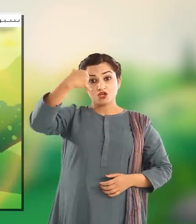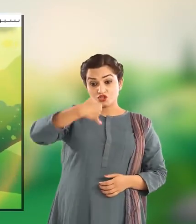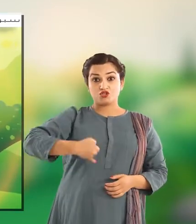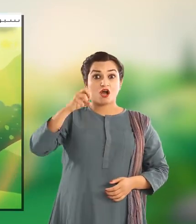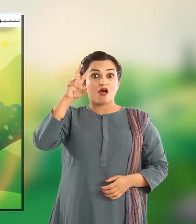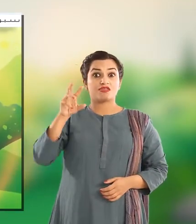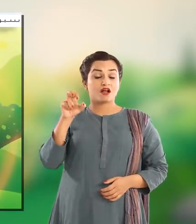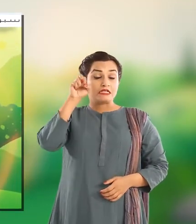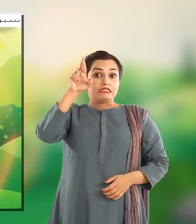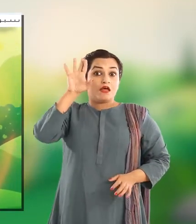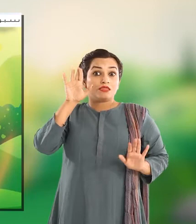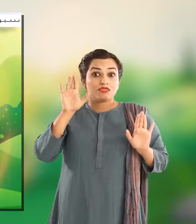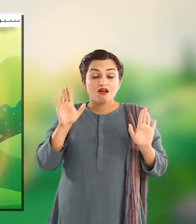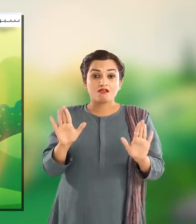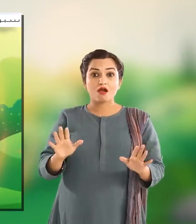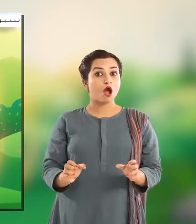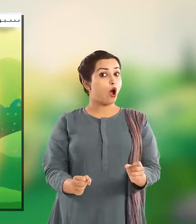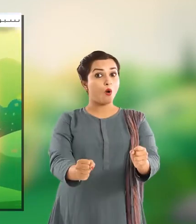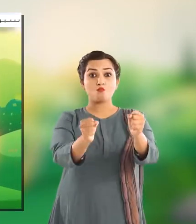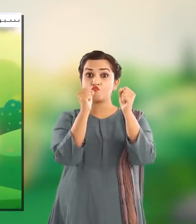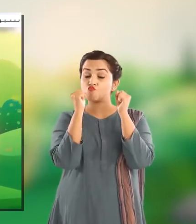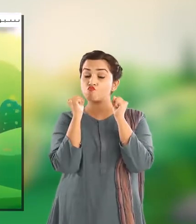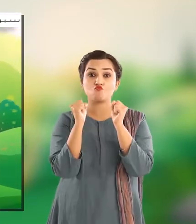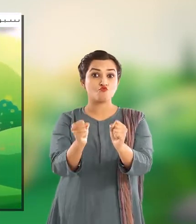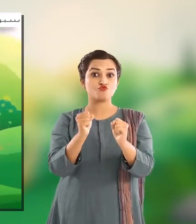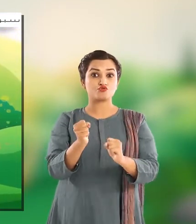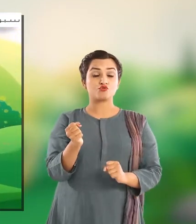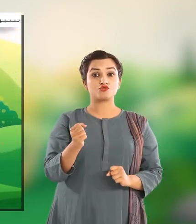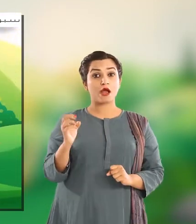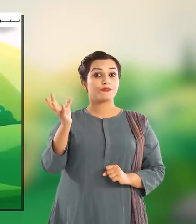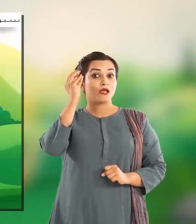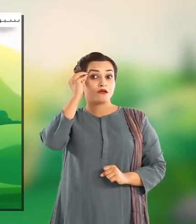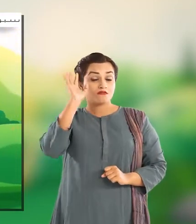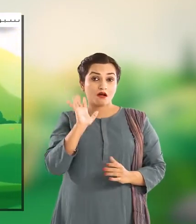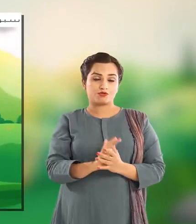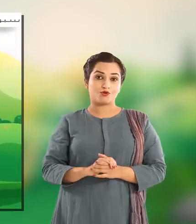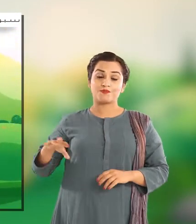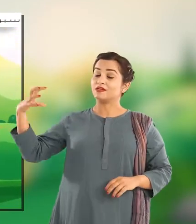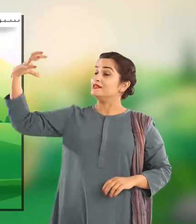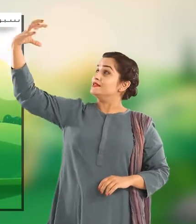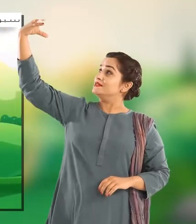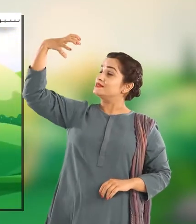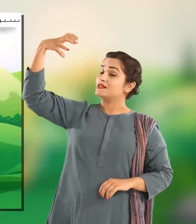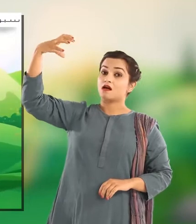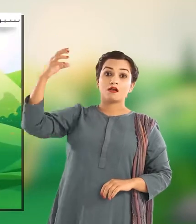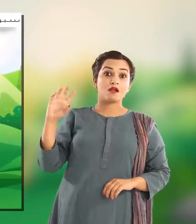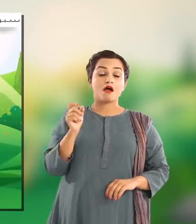جانداروں کا زندہ رہنا ناممکن ہو جائے یاد رہے کہ sun, heat یعنی